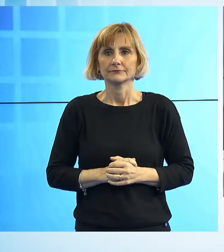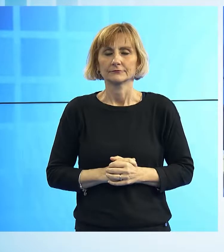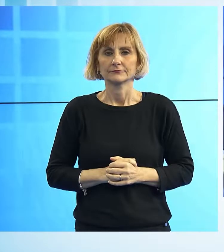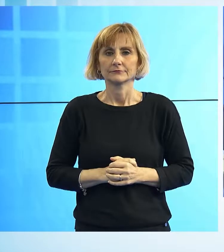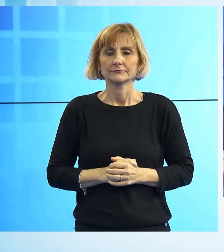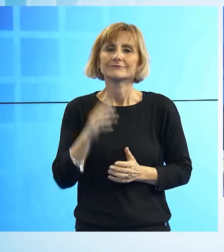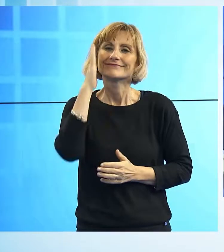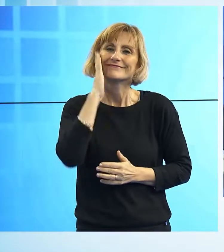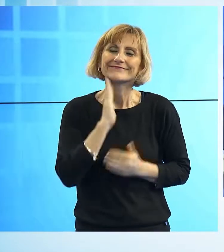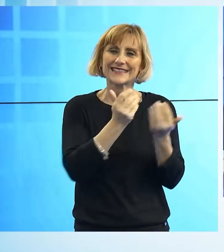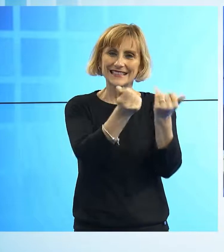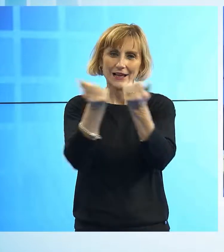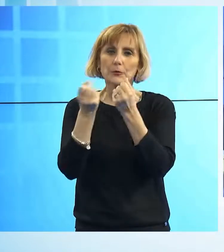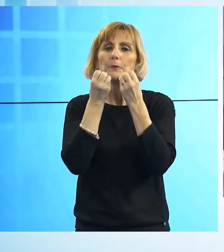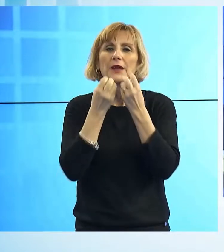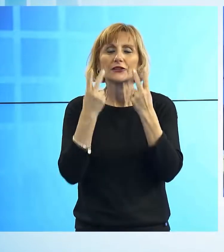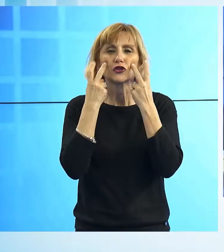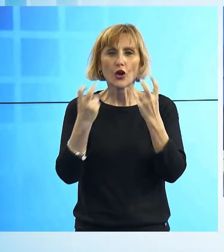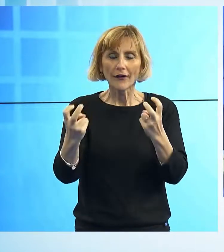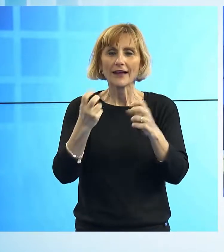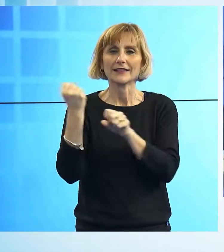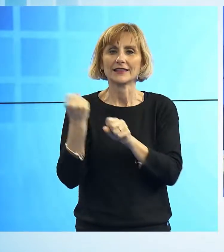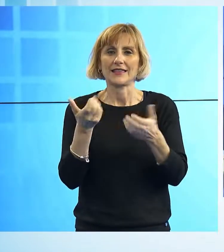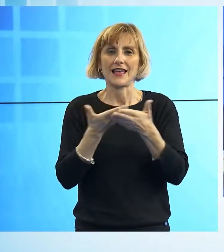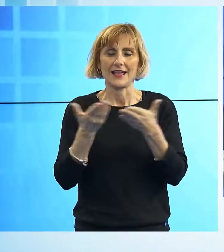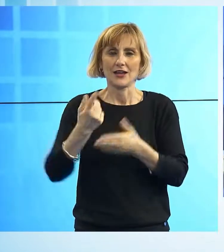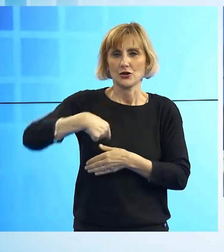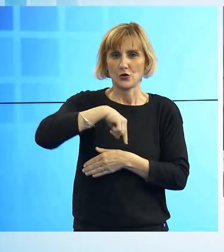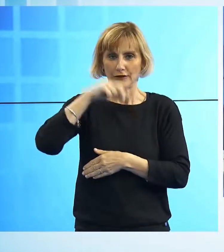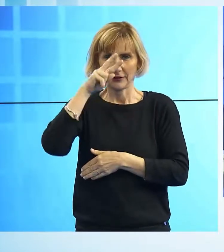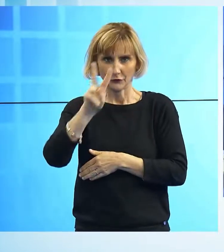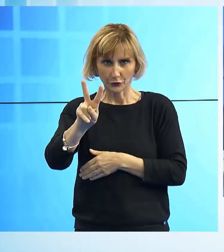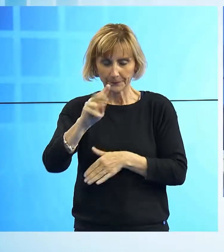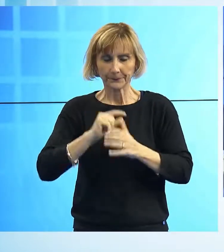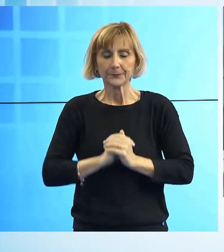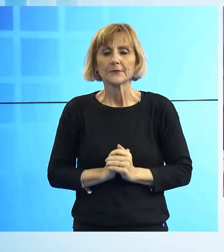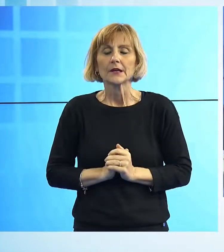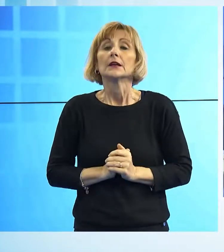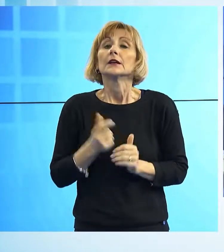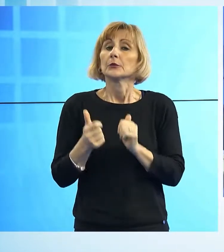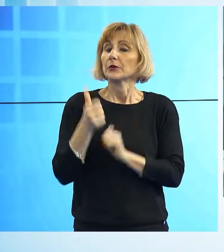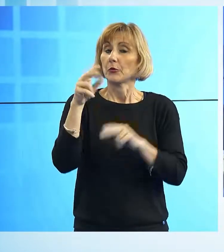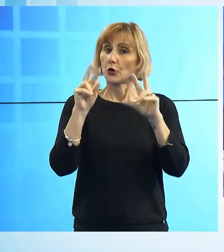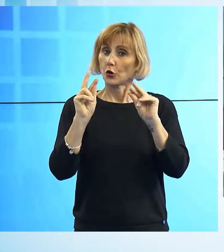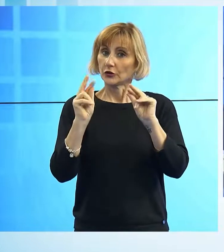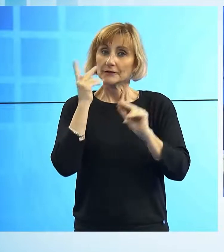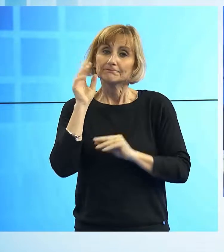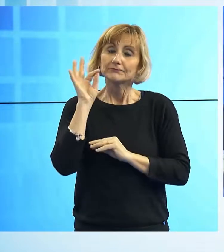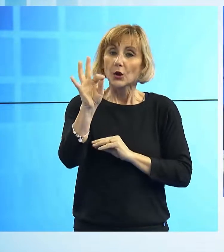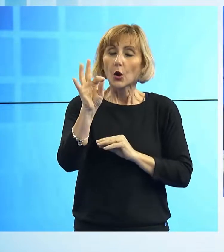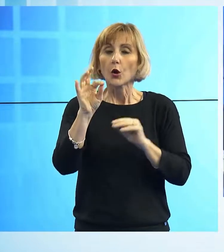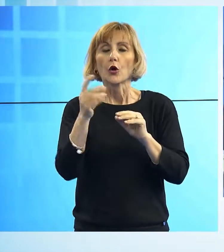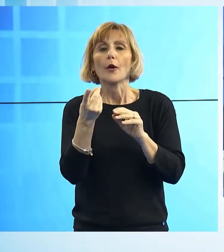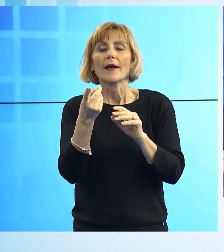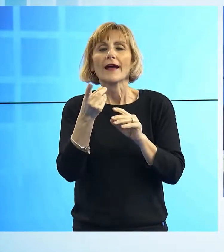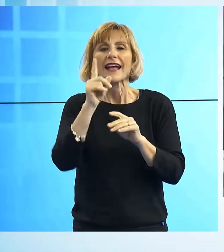Cordiale saluto, ben ritrovati per questa edizione del telegiornale che dunque apriamo andando nel cuore della Garfagnana a Castelnuovo